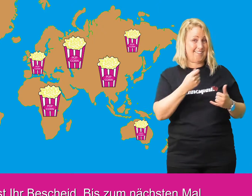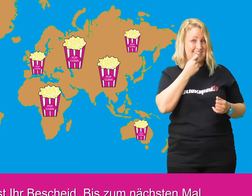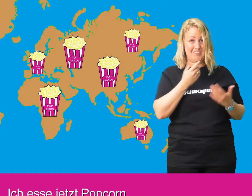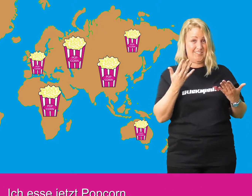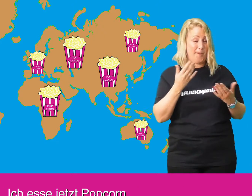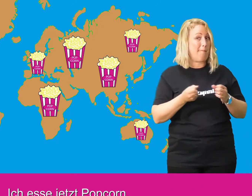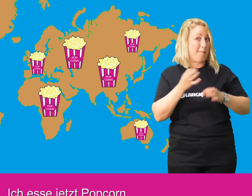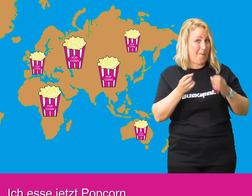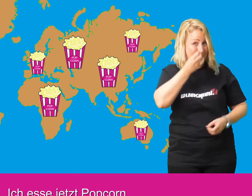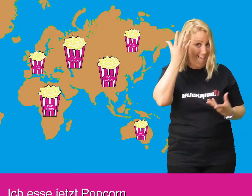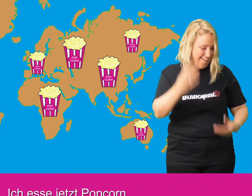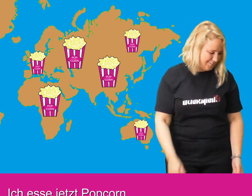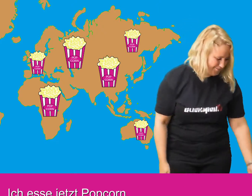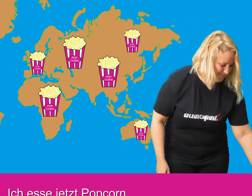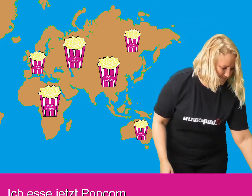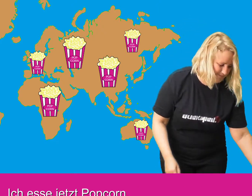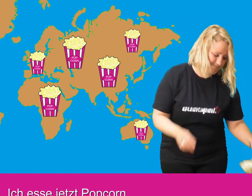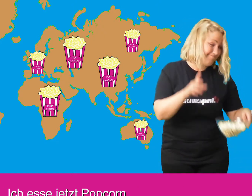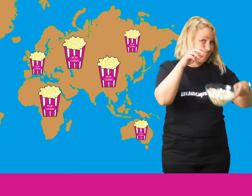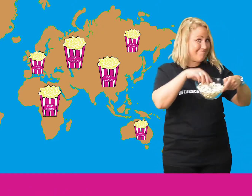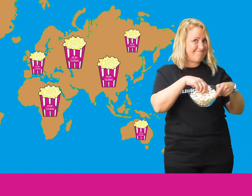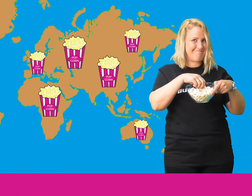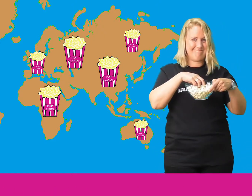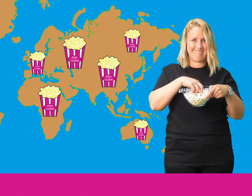Ich esse jetzt Popcorn. Bis zum nächsten